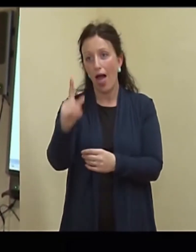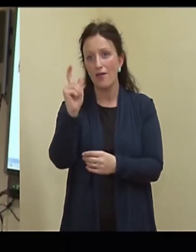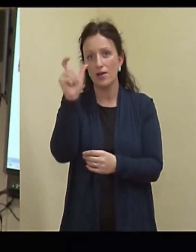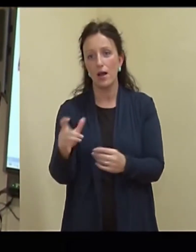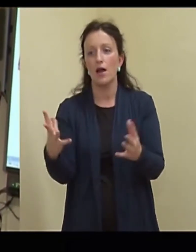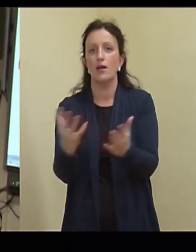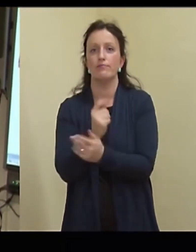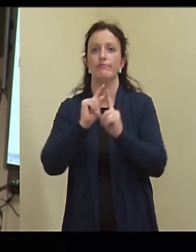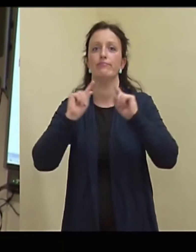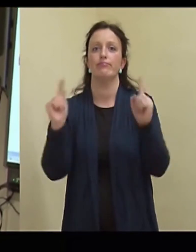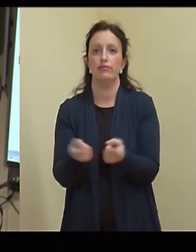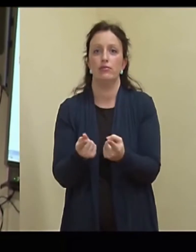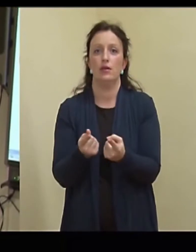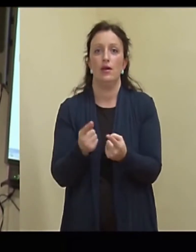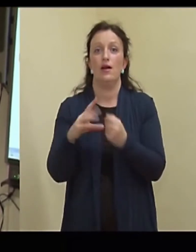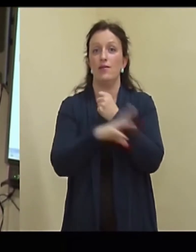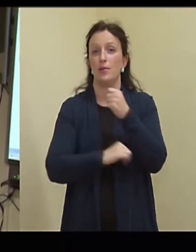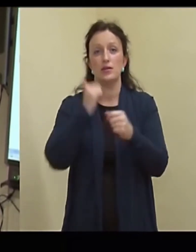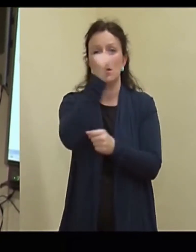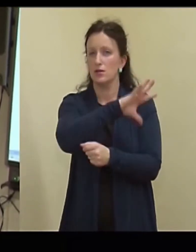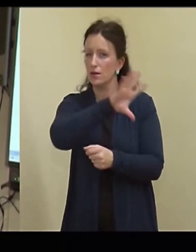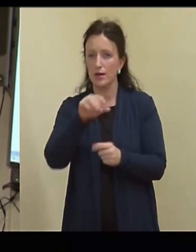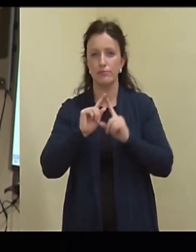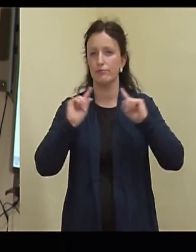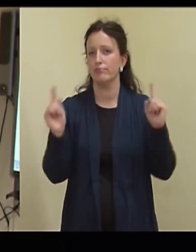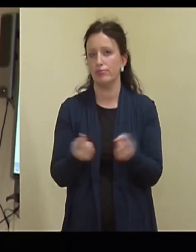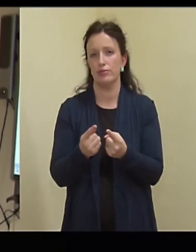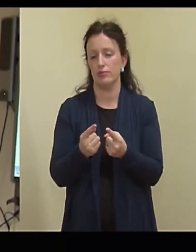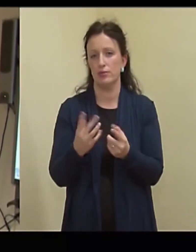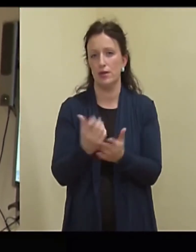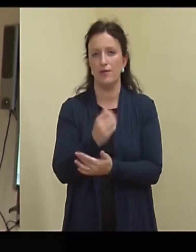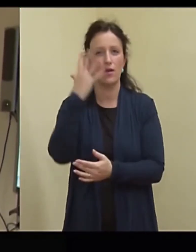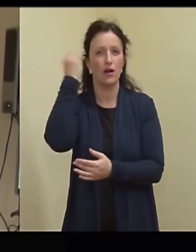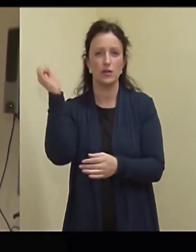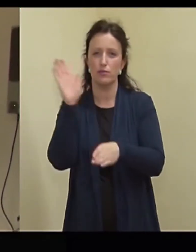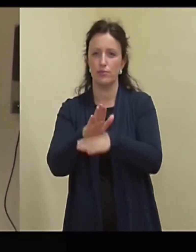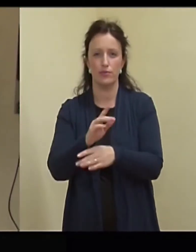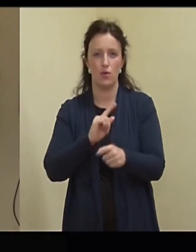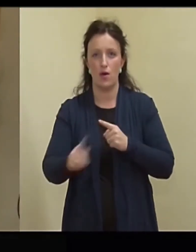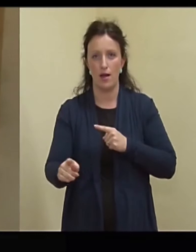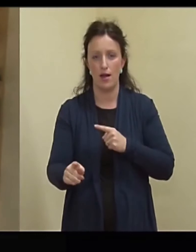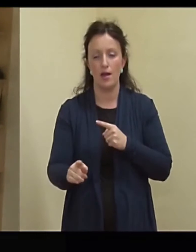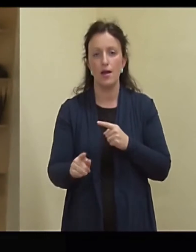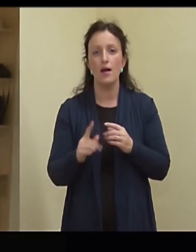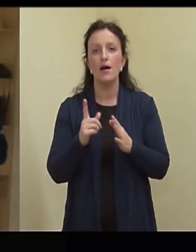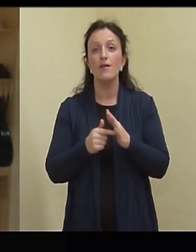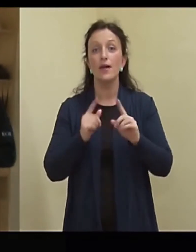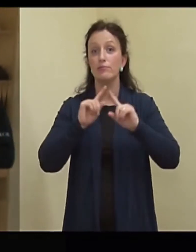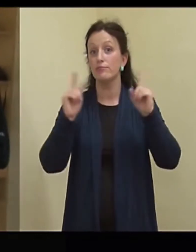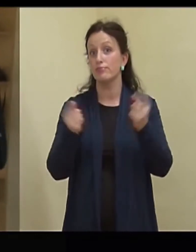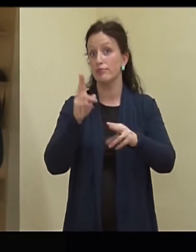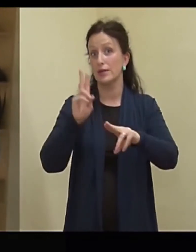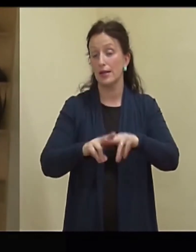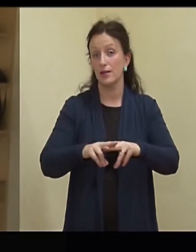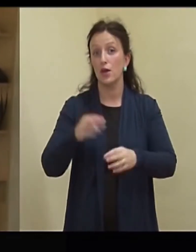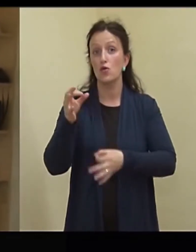Viimased aastad on kõik 100% kätte saadud ja kõik on ka karistatud kohe. Et noh, lisaks sellele, et kinni pannakse või siis